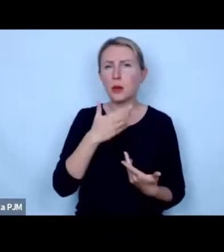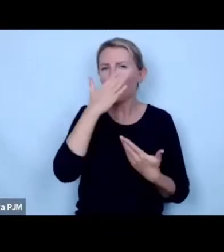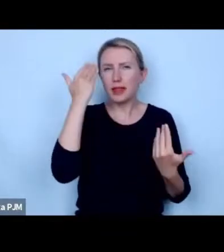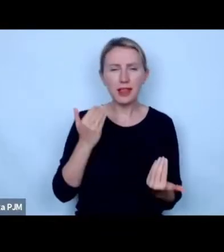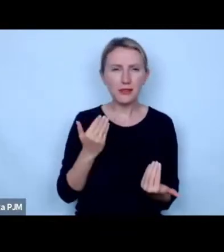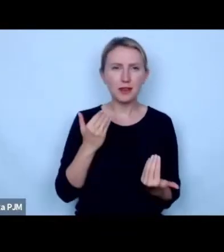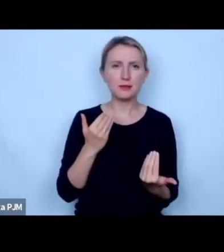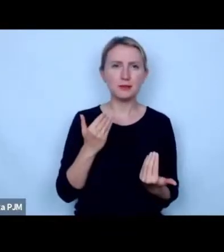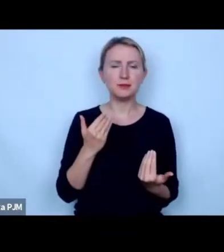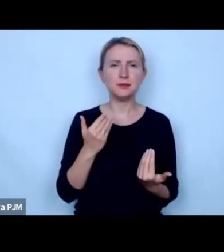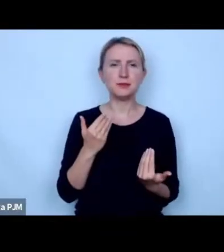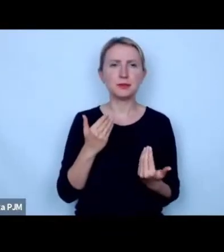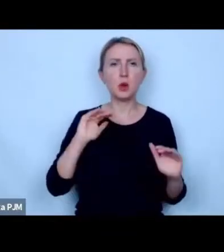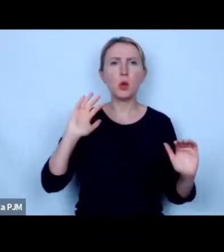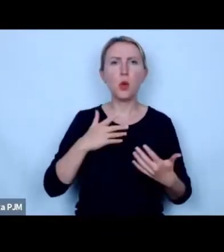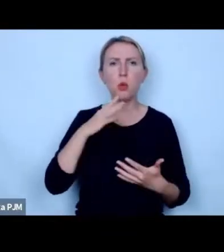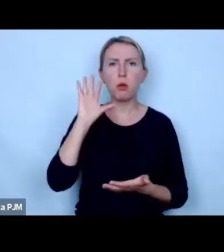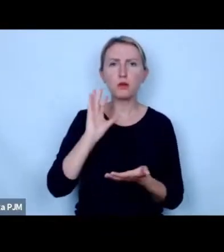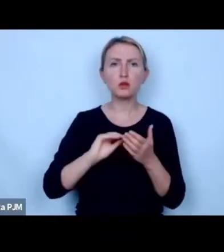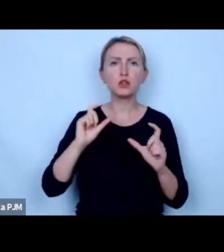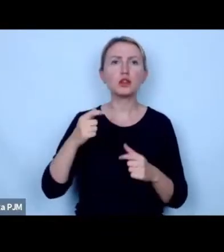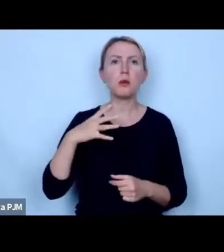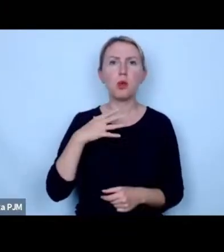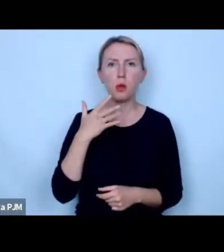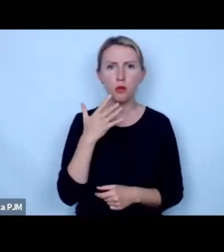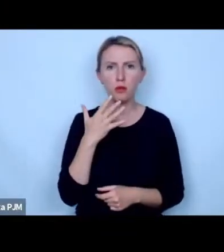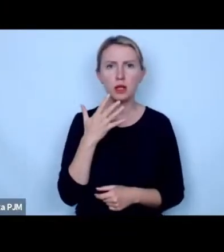urwało więc jakby w skrócie powtórzę to co mówiłem